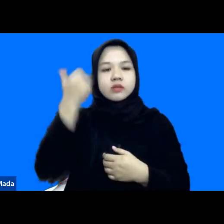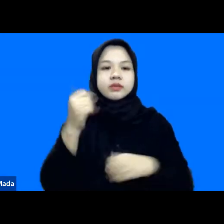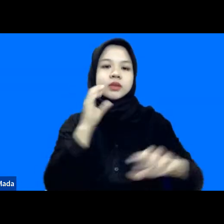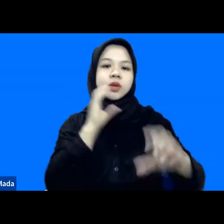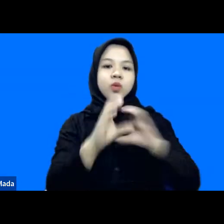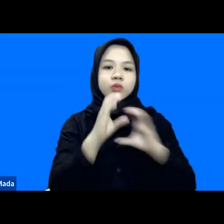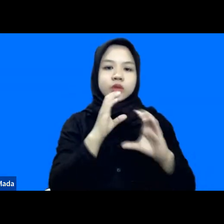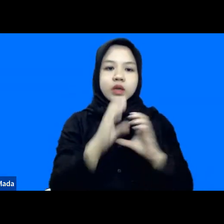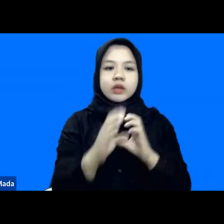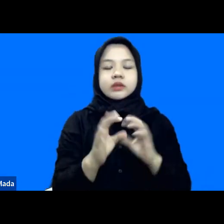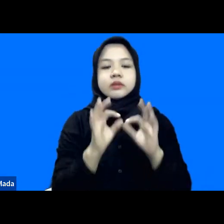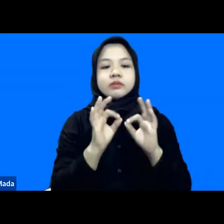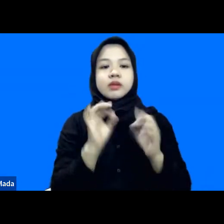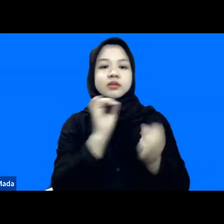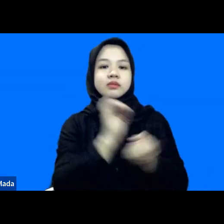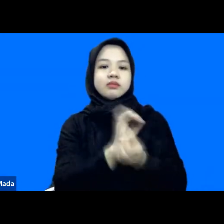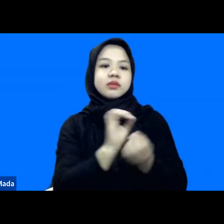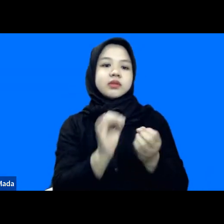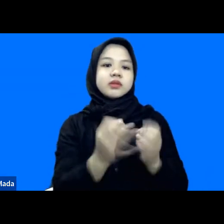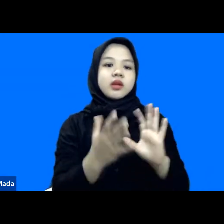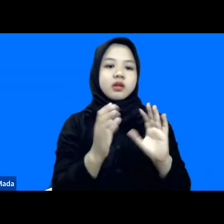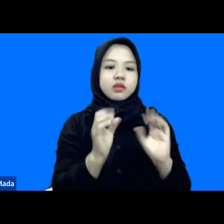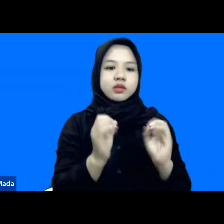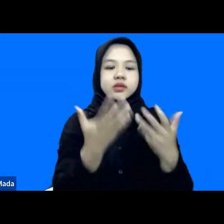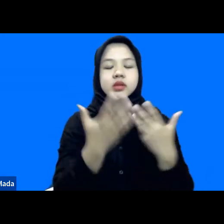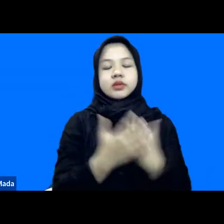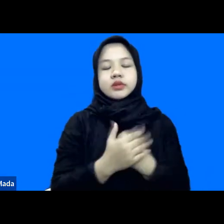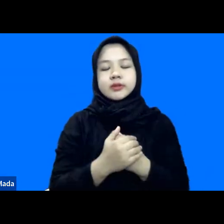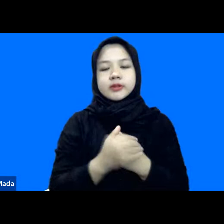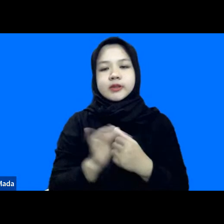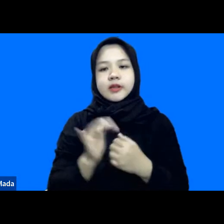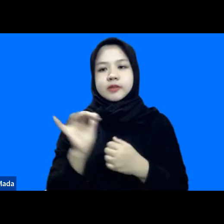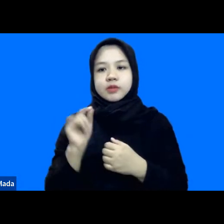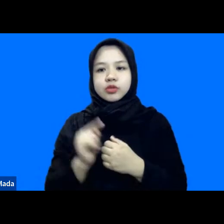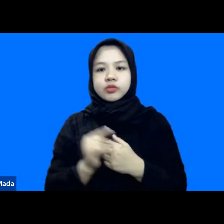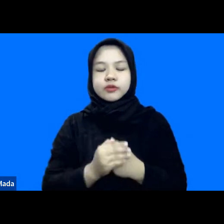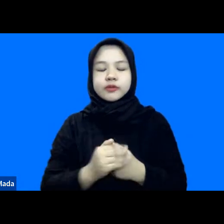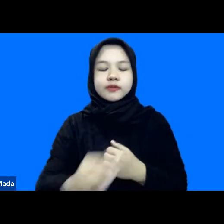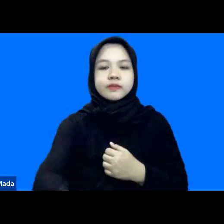saat bencana terjadi gitu kurang lebih sih seperti itu